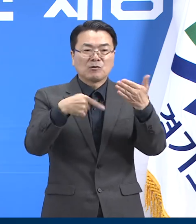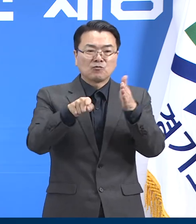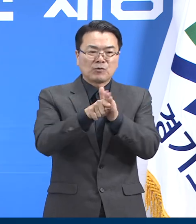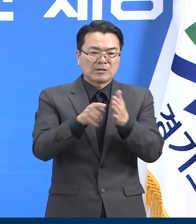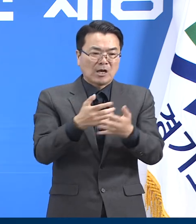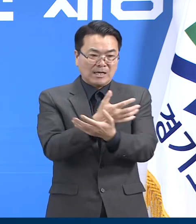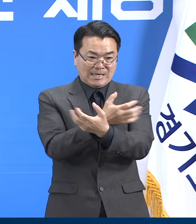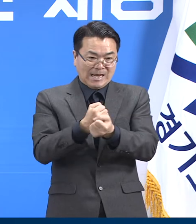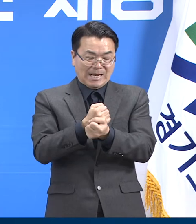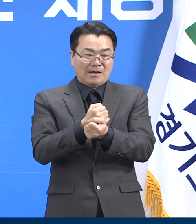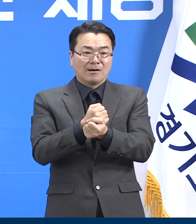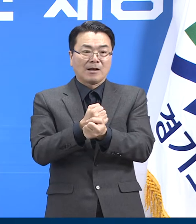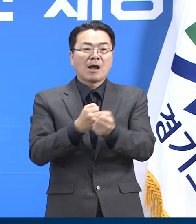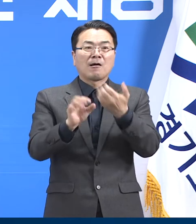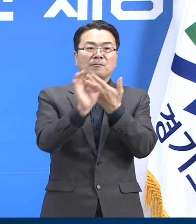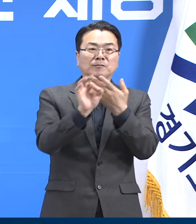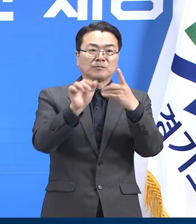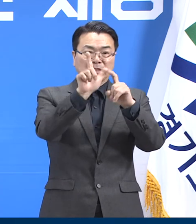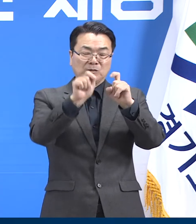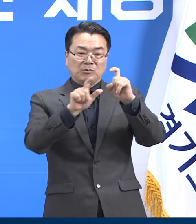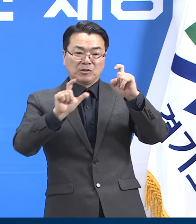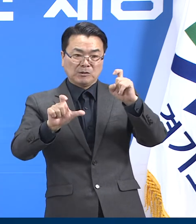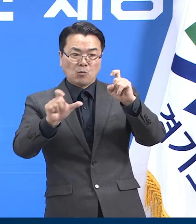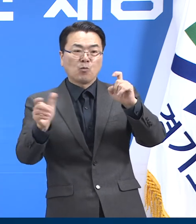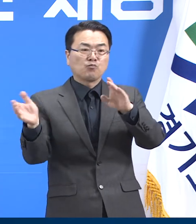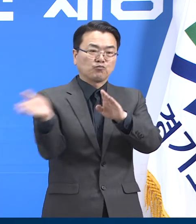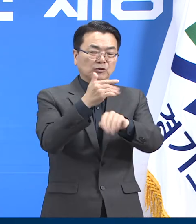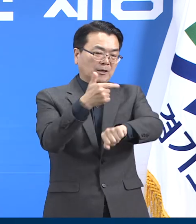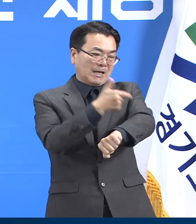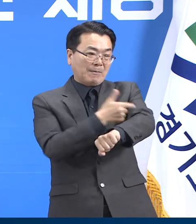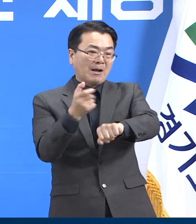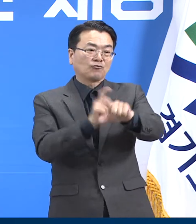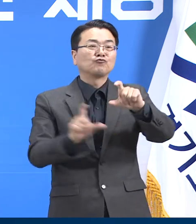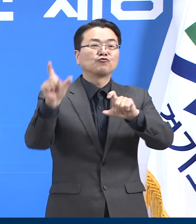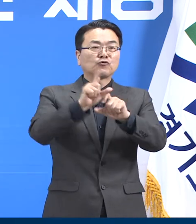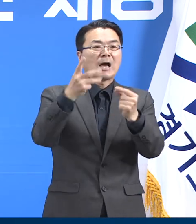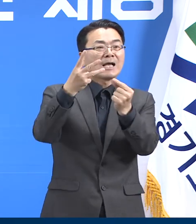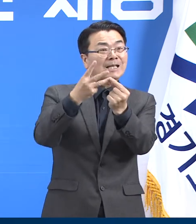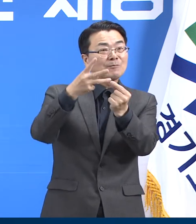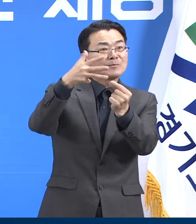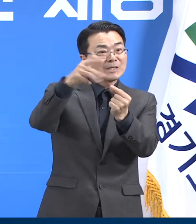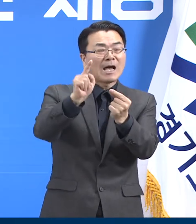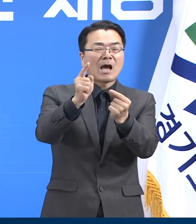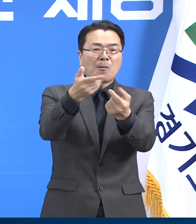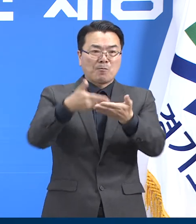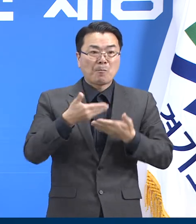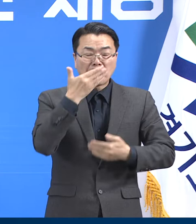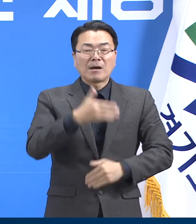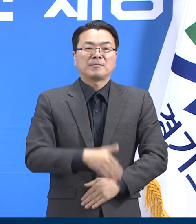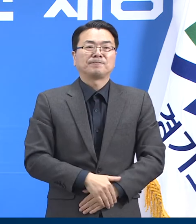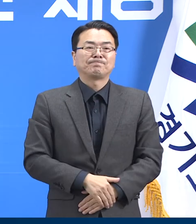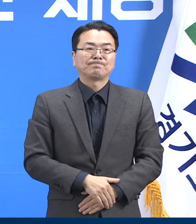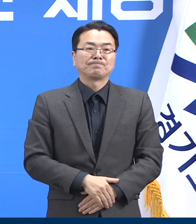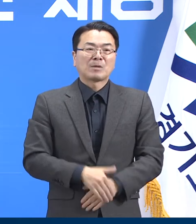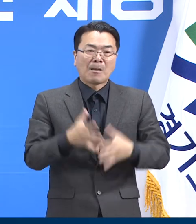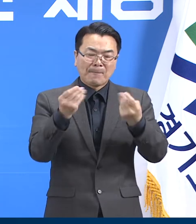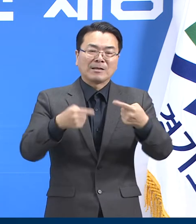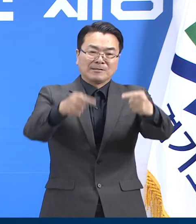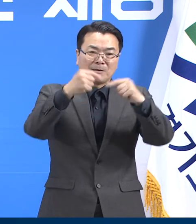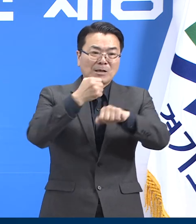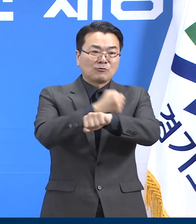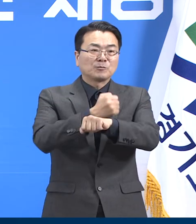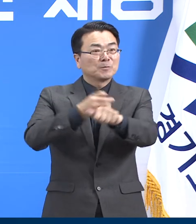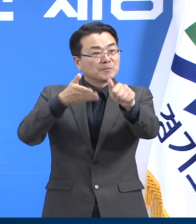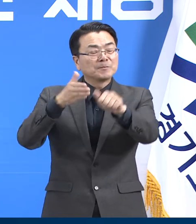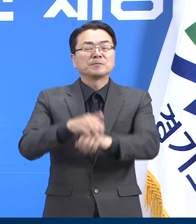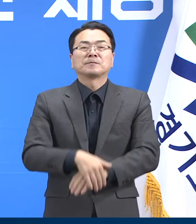예약을 통해 오는 11월 15일부터 접종이 가능합니다. 추가접종 대상이신 분들께서는 많은 참여를 부탁드립니다.